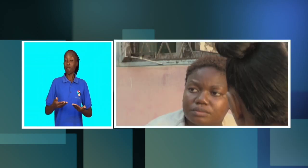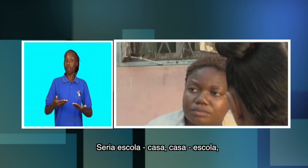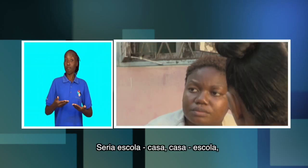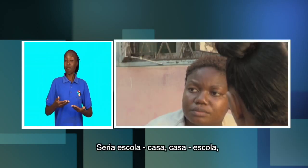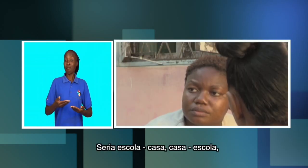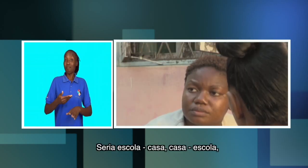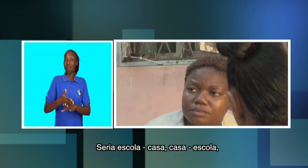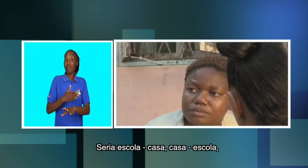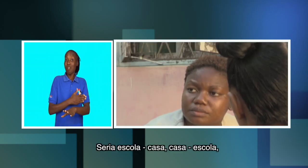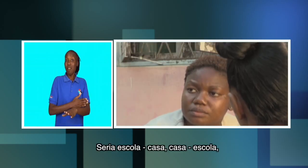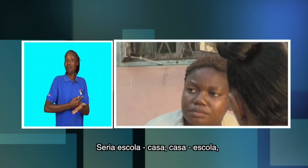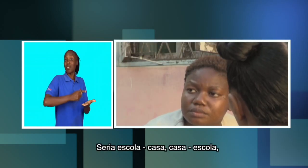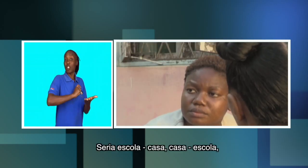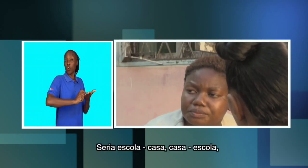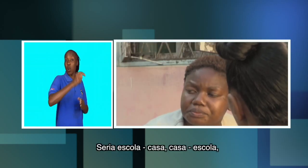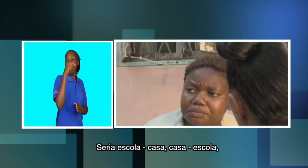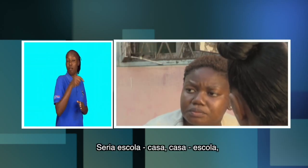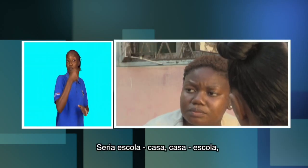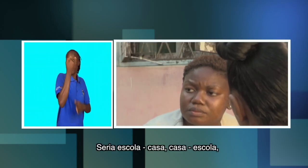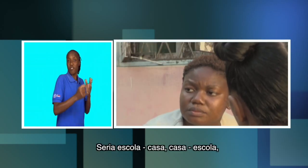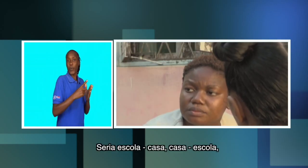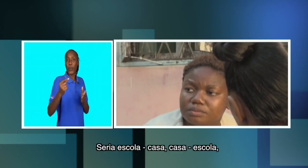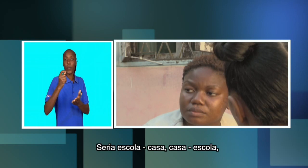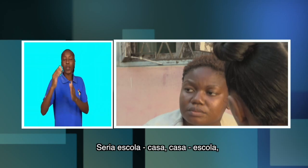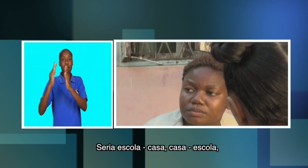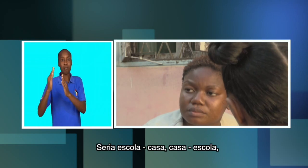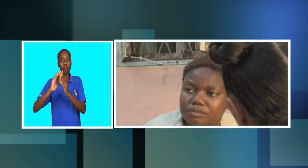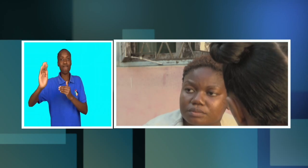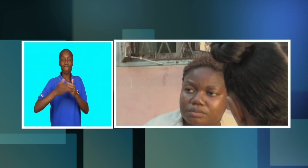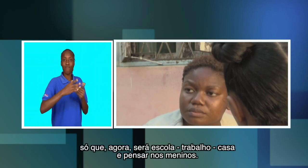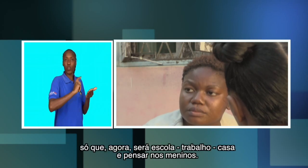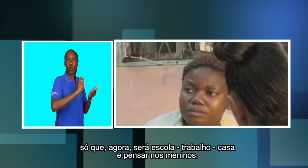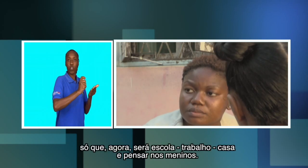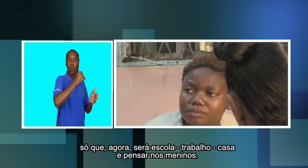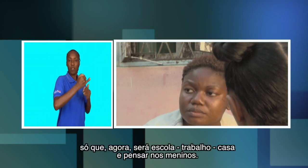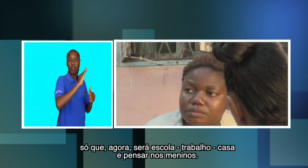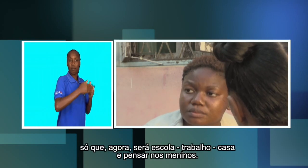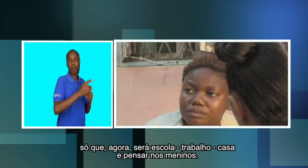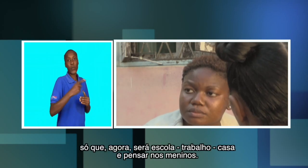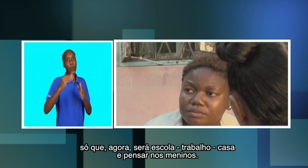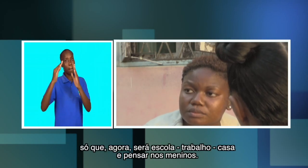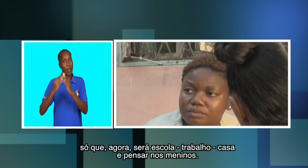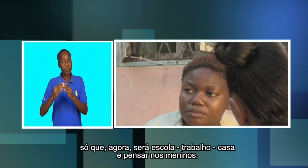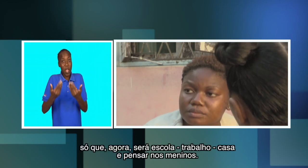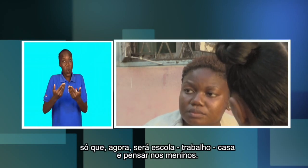Queria escola, casa, casa, escola. Então, tudo que agora já será escola, trabalho